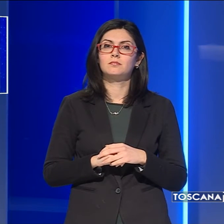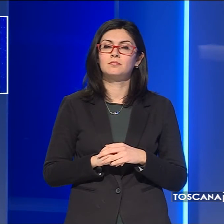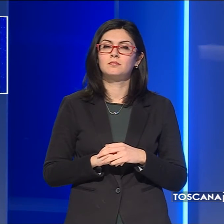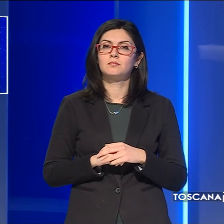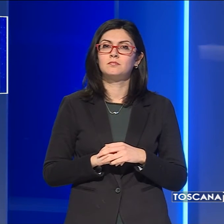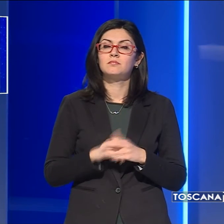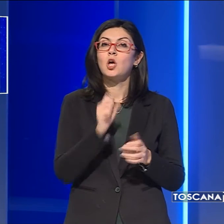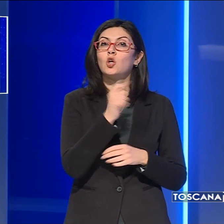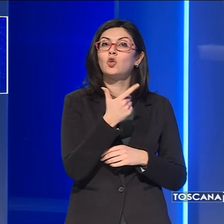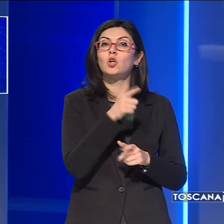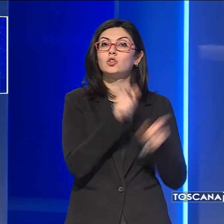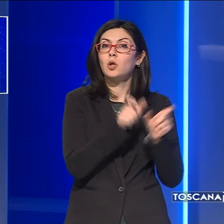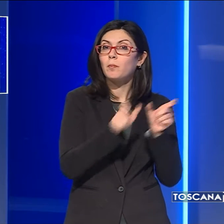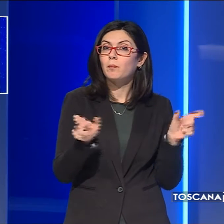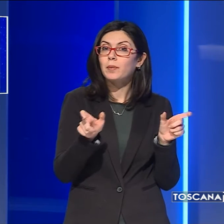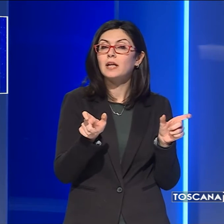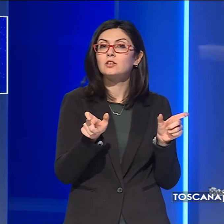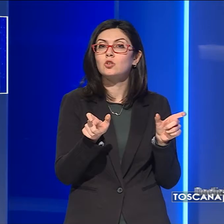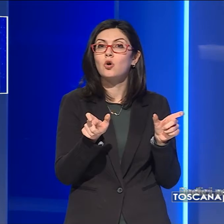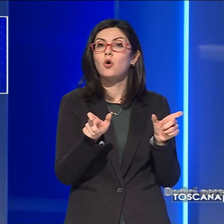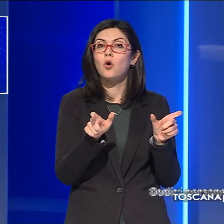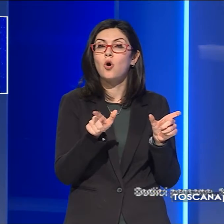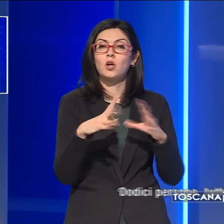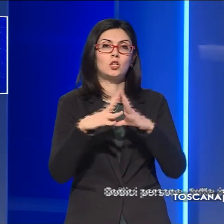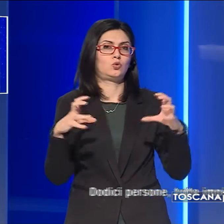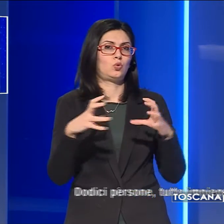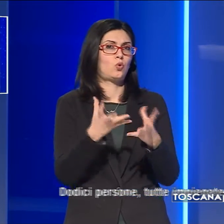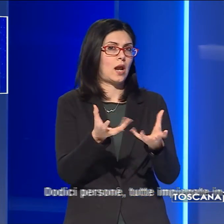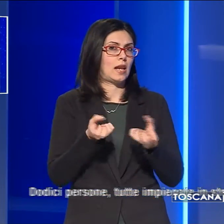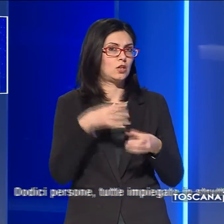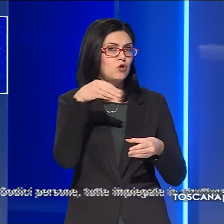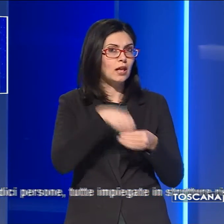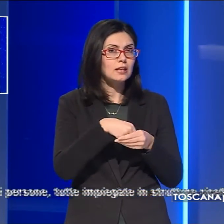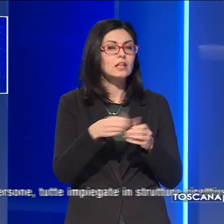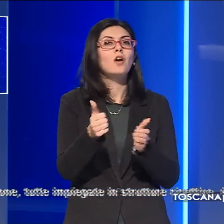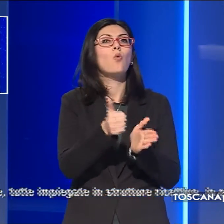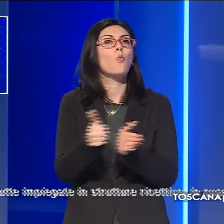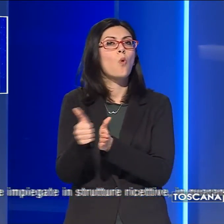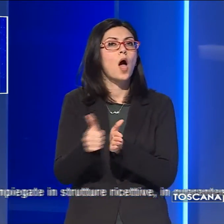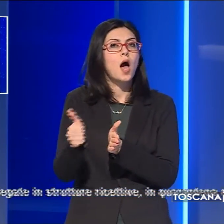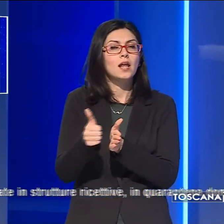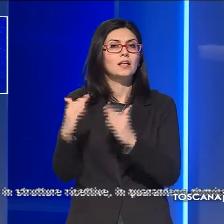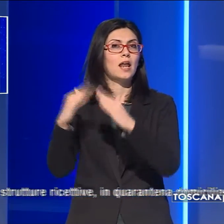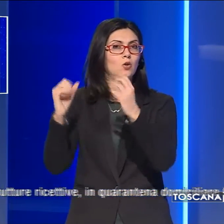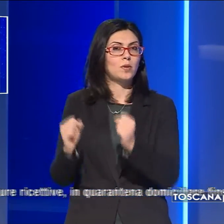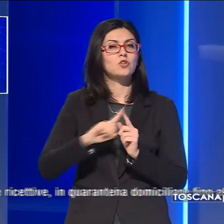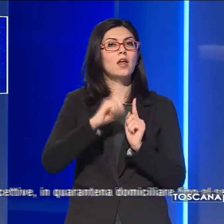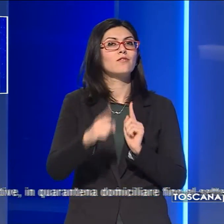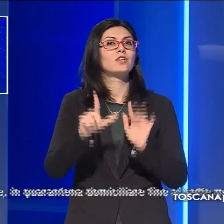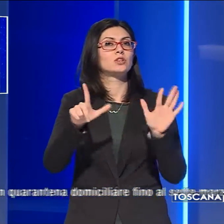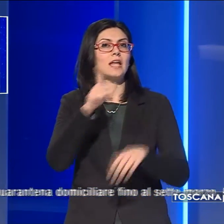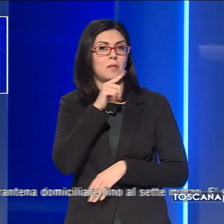12 persone tutte impiegate in strutture ricettive in quarantena domiciliare fino al 7 marzo.